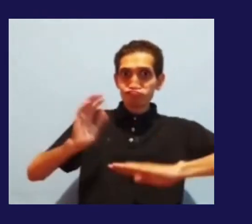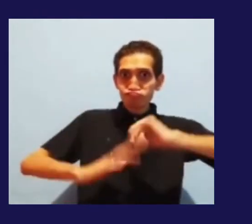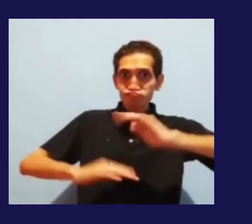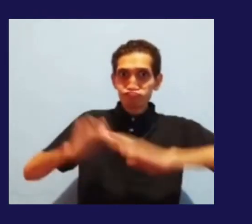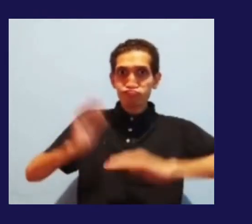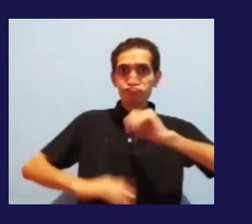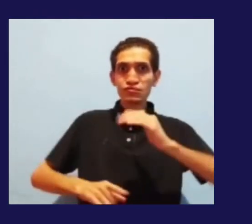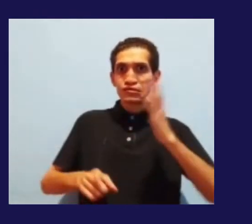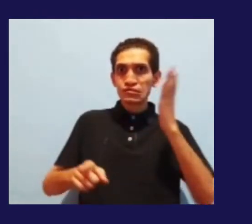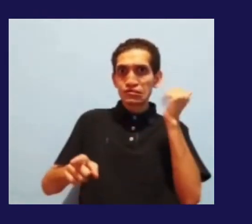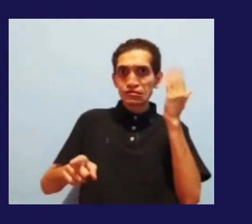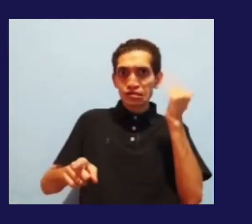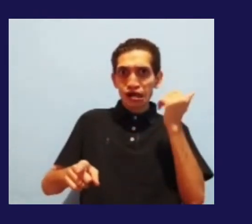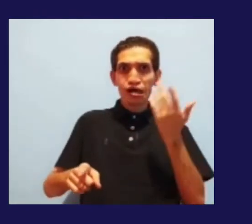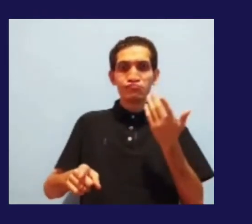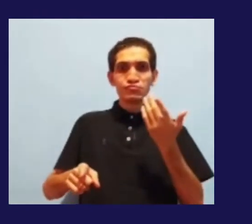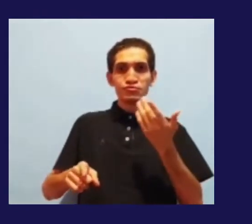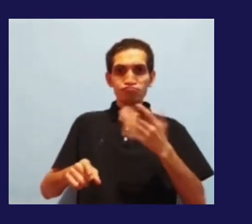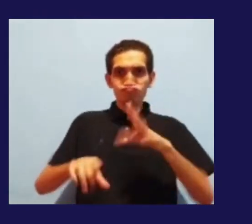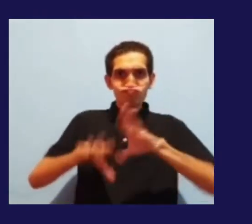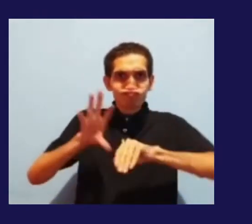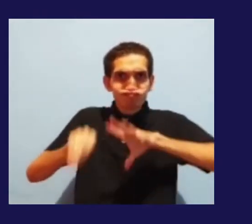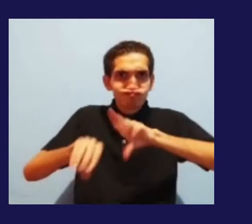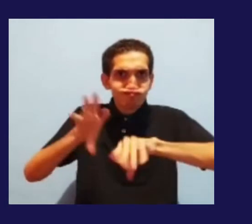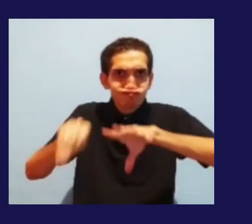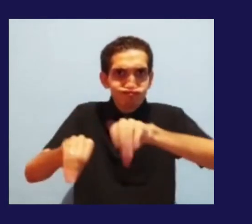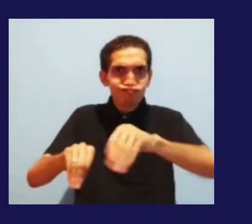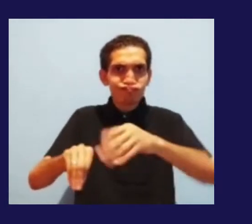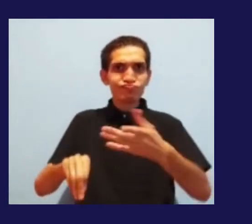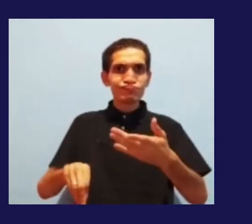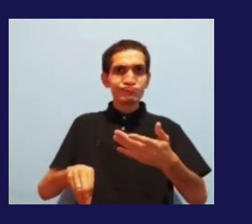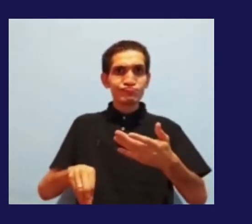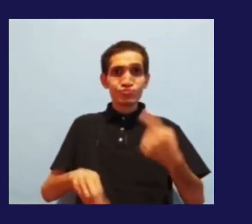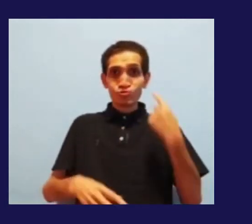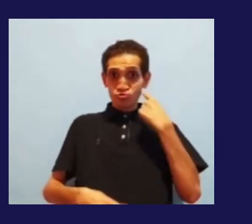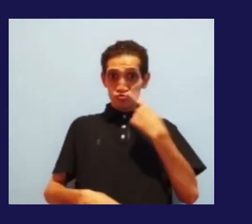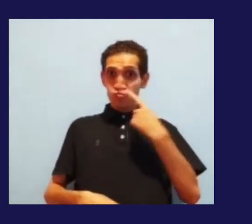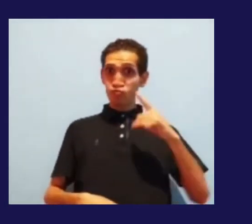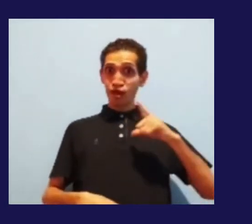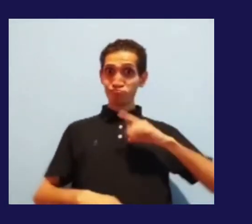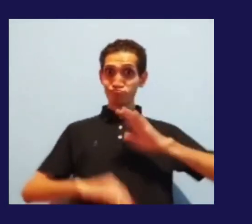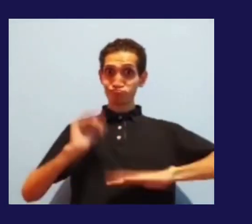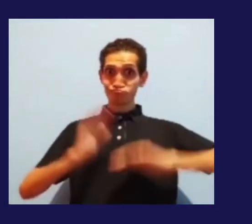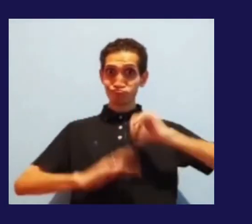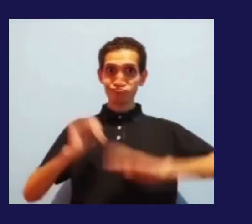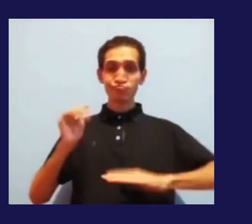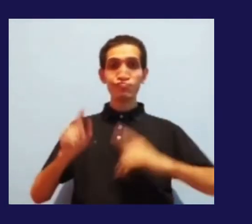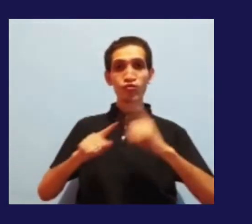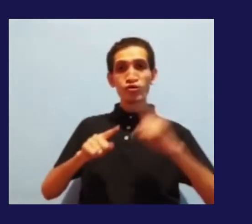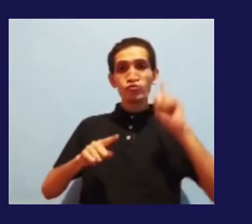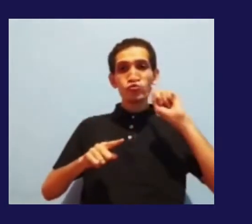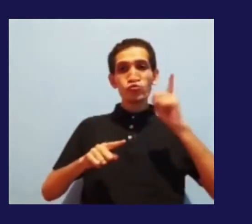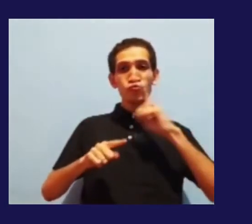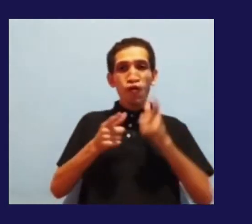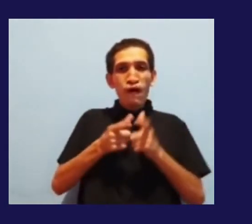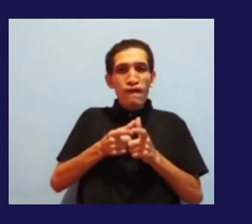relação ao digital, com relação aos nossos amigos surdos. Porque a grande maioria dos sites,